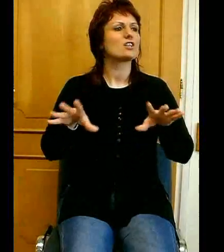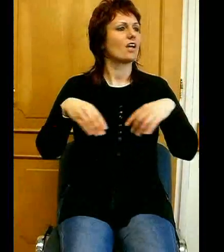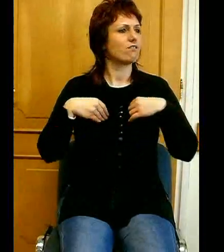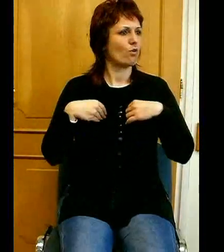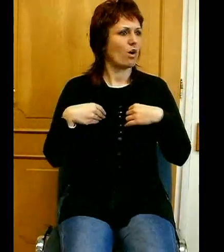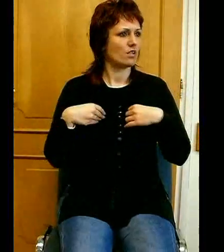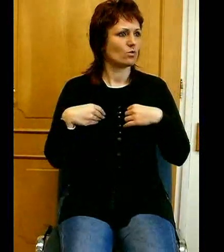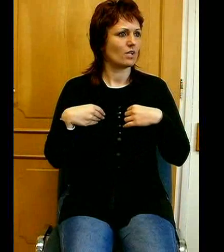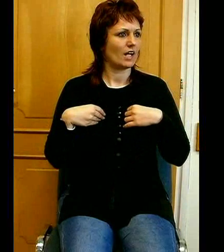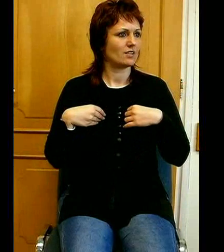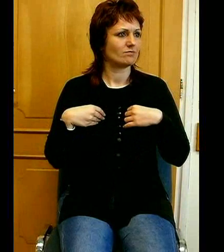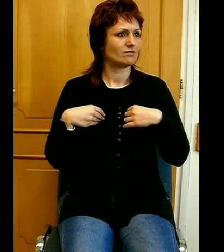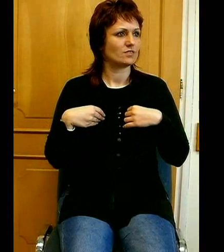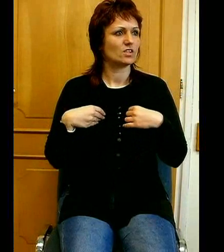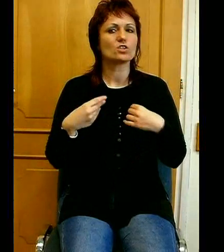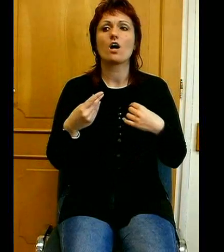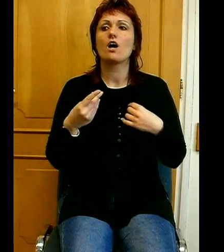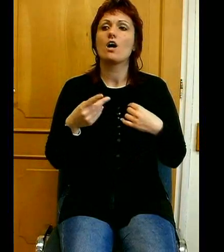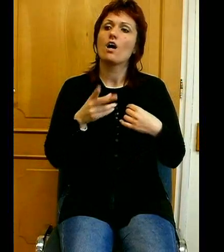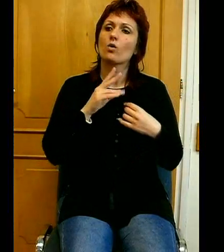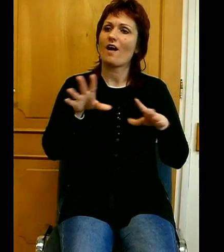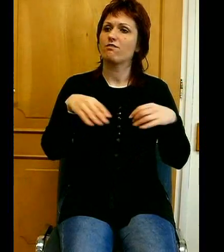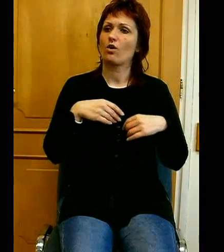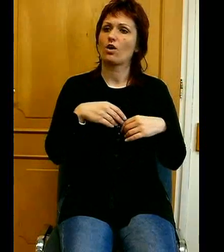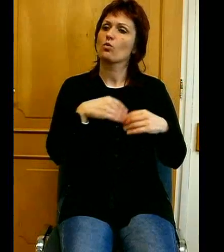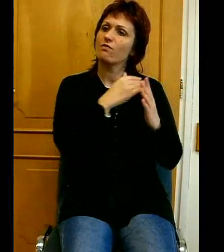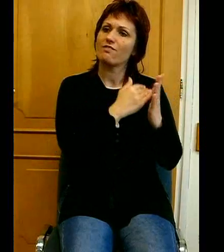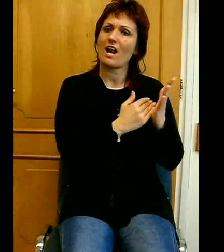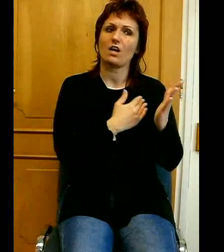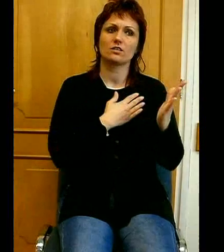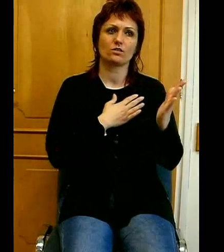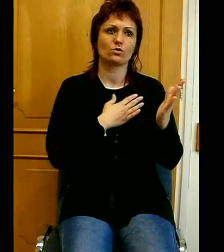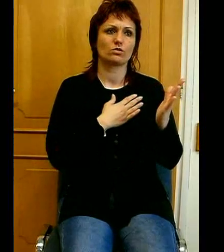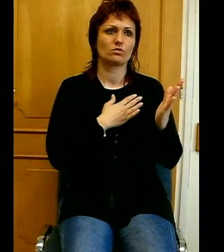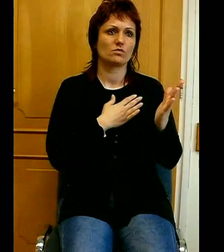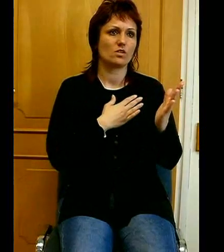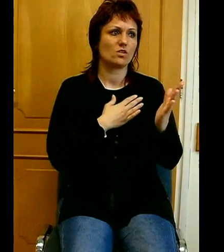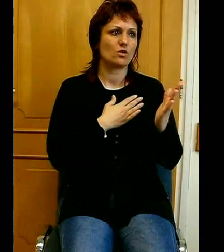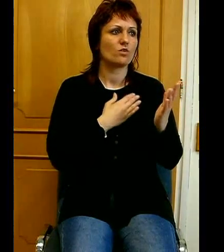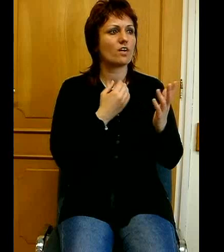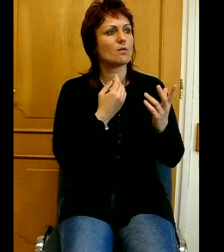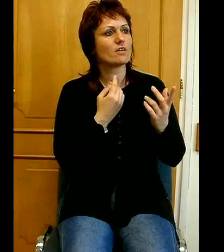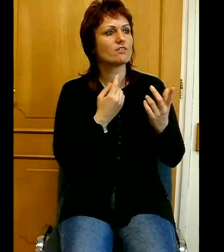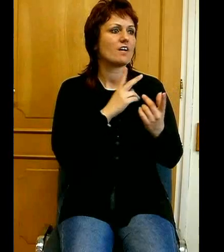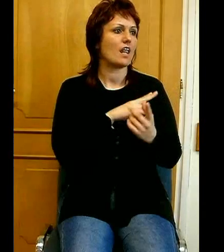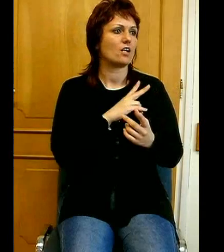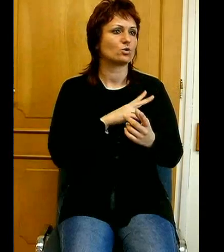elfogadjuk a feladatunkat is, hogy valami felelősség rajtunk is van, valami kicsi jót mi is